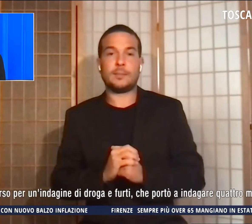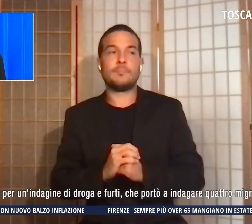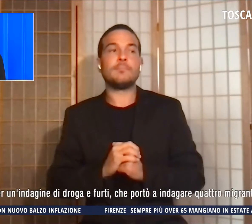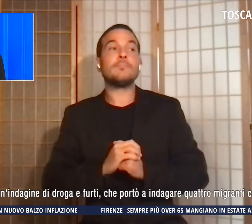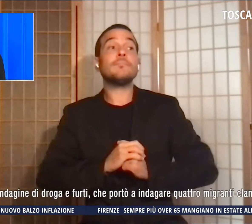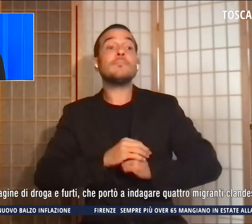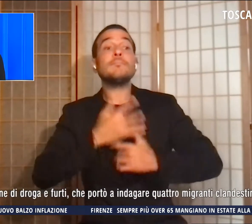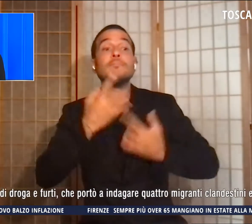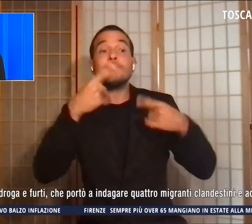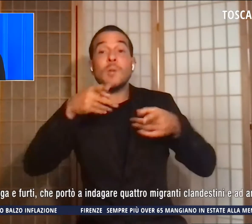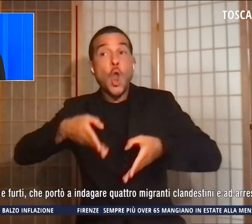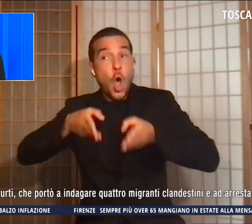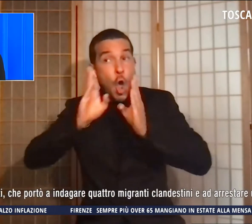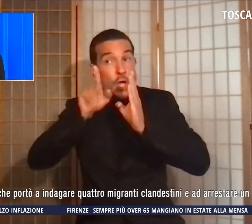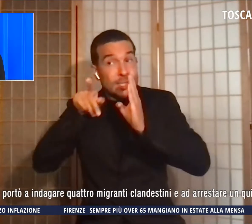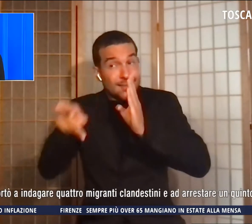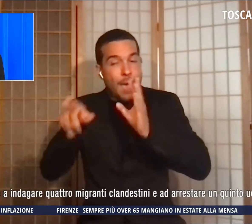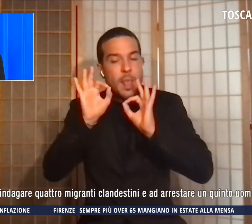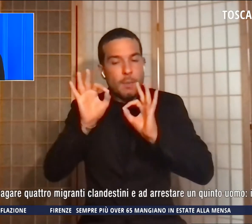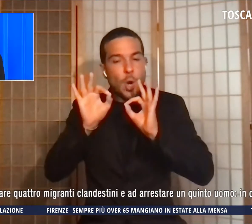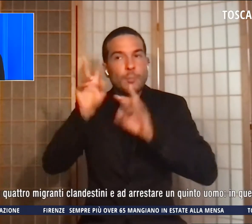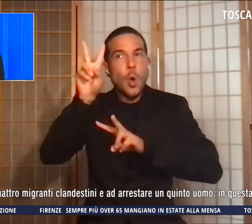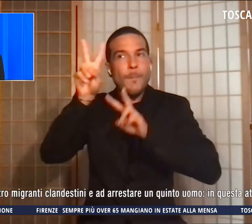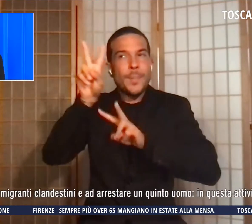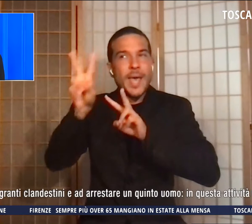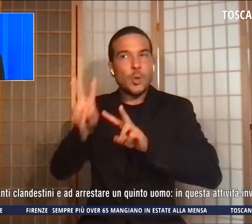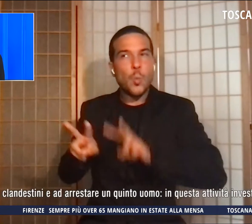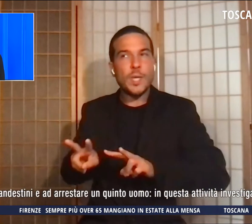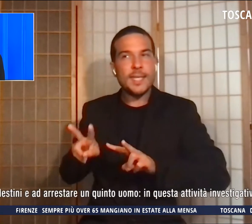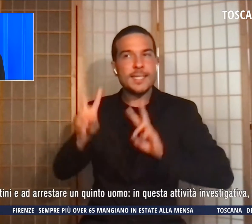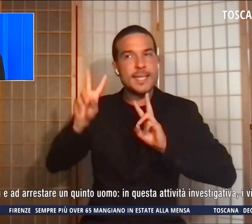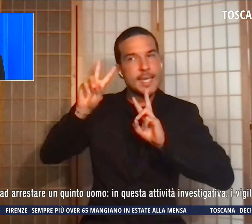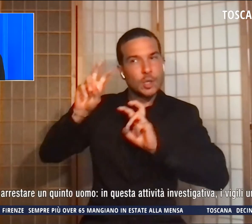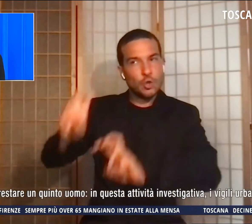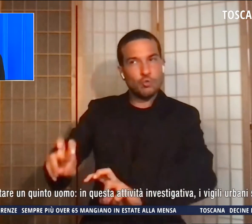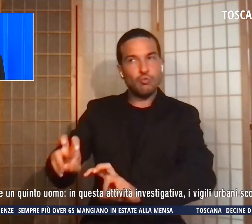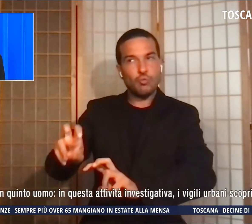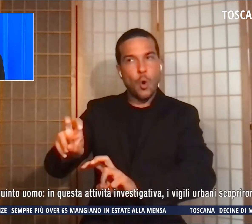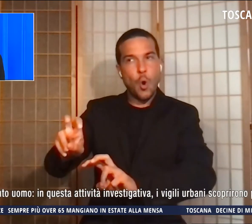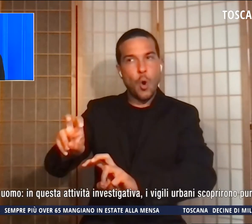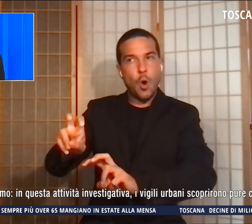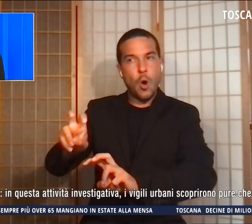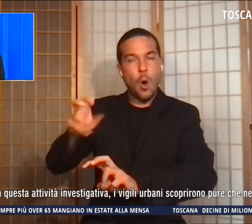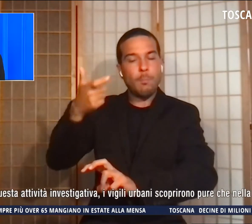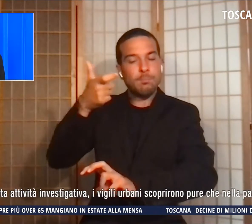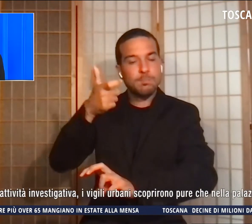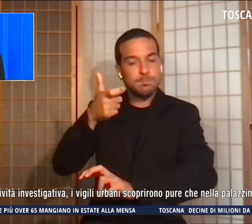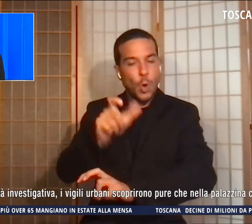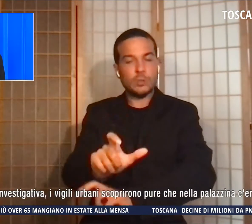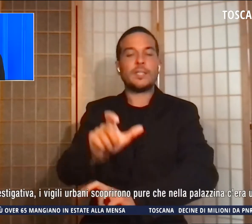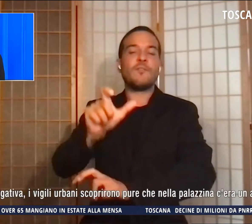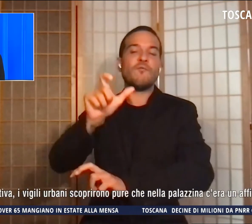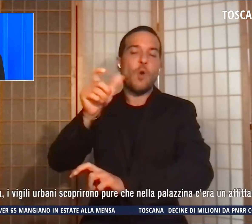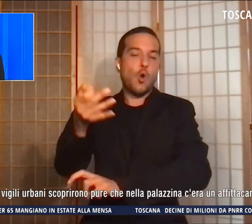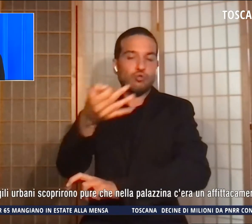venne perquisito l'aprile scorso per un'indagine di droga e furti, che portò a indagare quattro